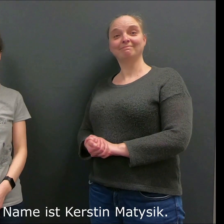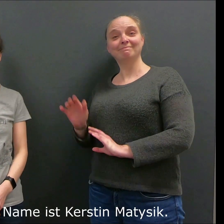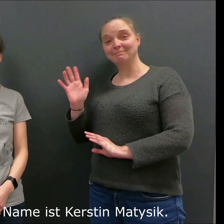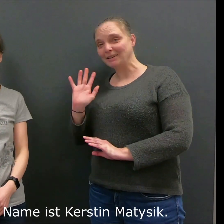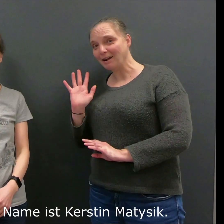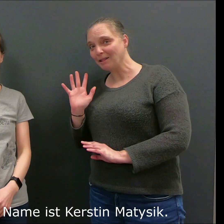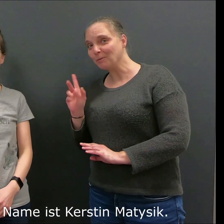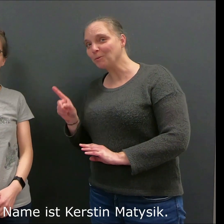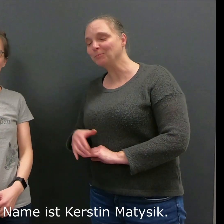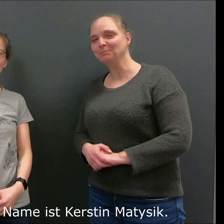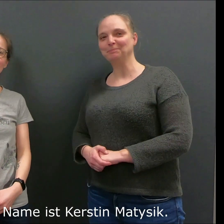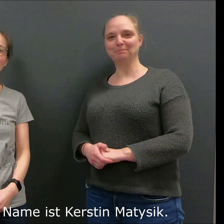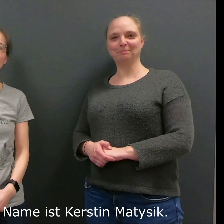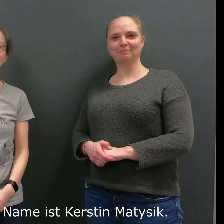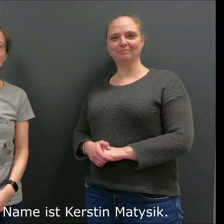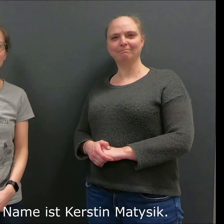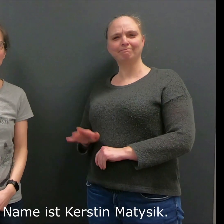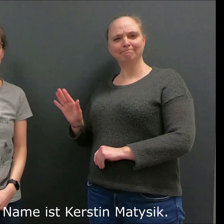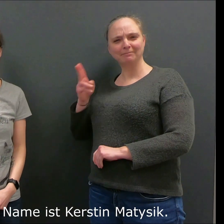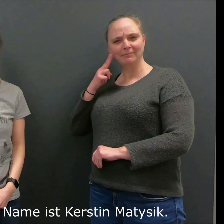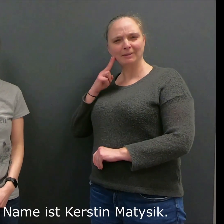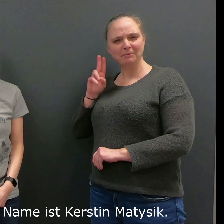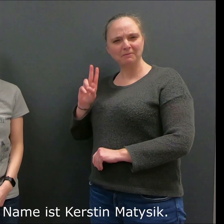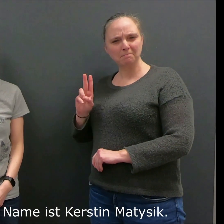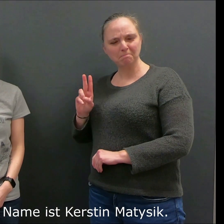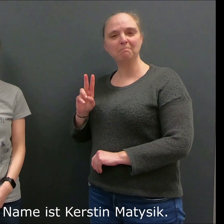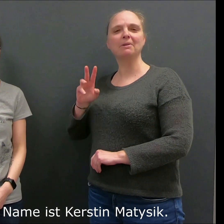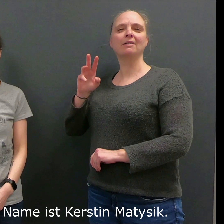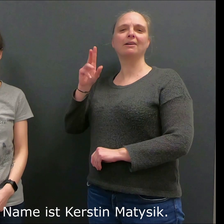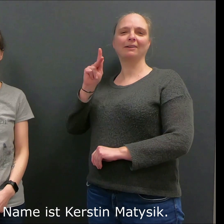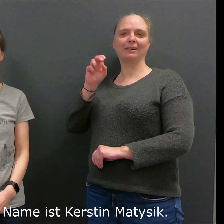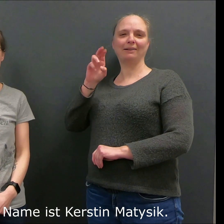Hallo, mein Name ist Kerstin Mattesig.